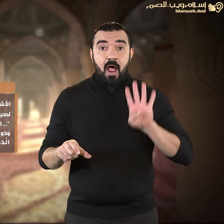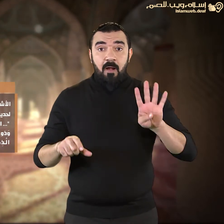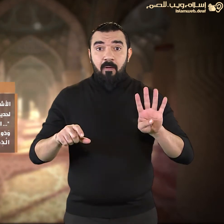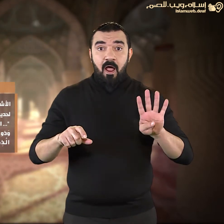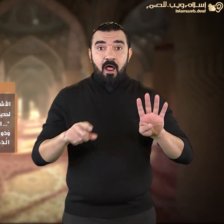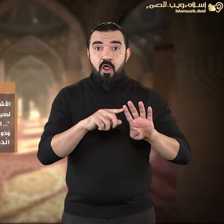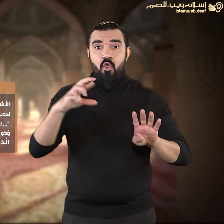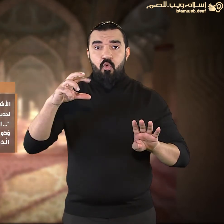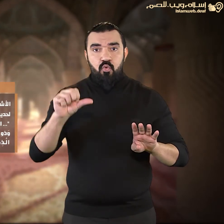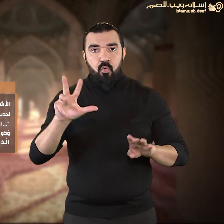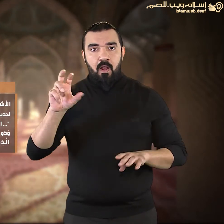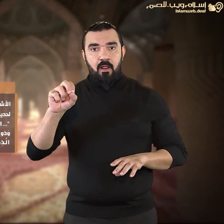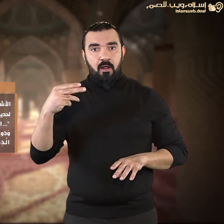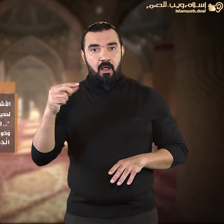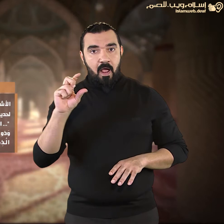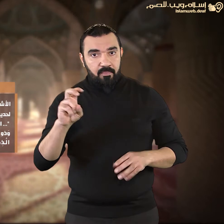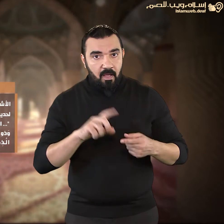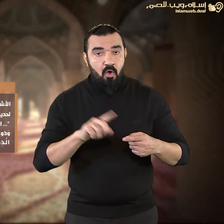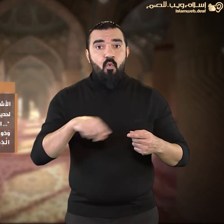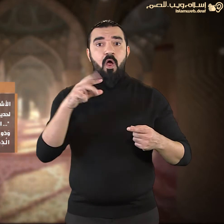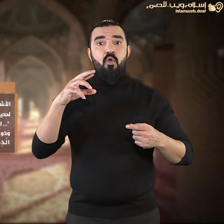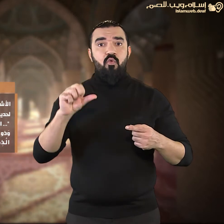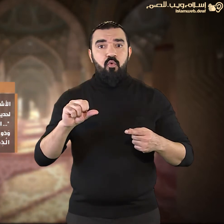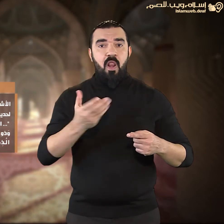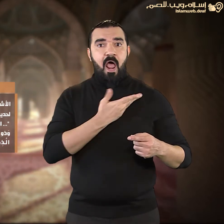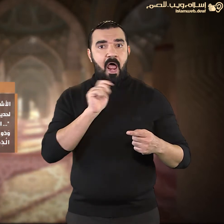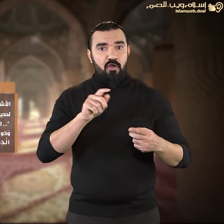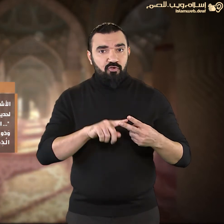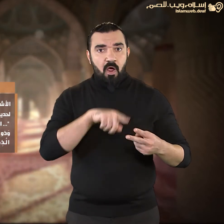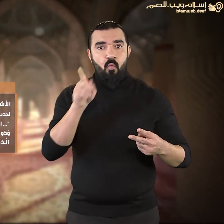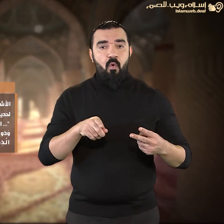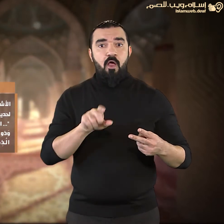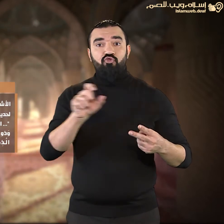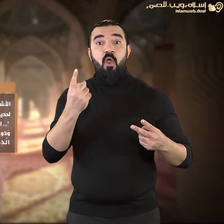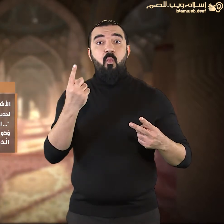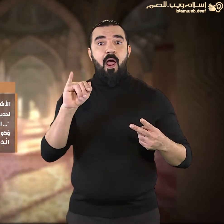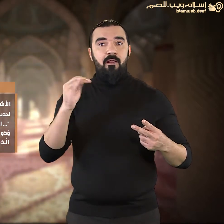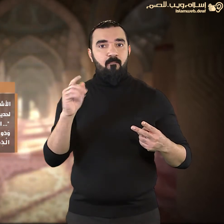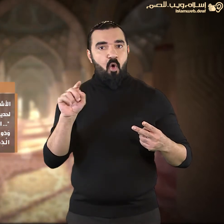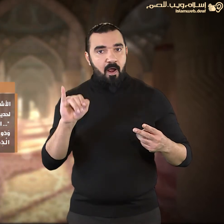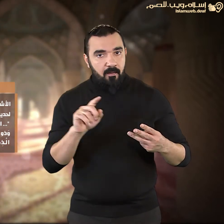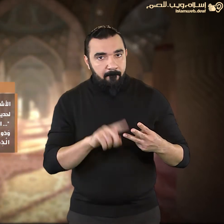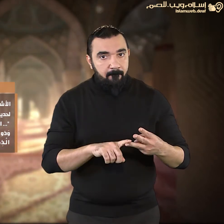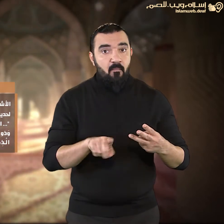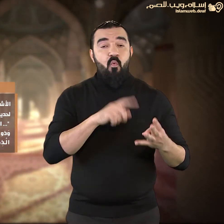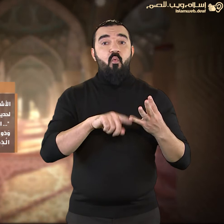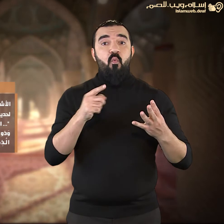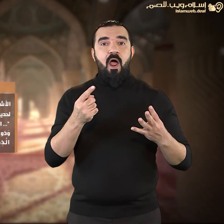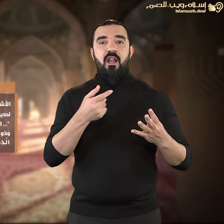اشتركوا في القناة وذو الحجة ومحرم ورجب لحديث